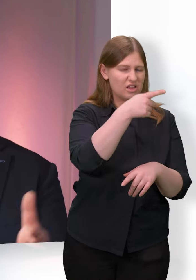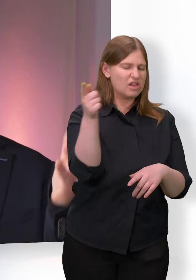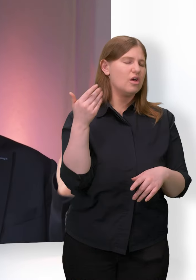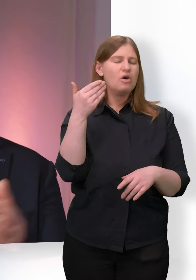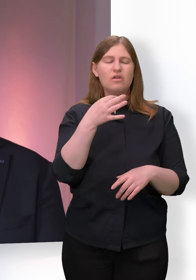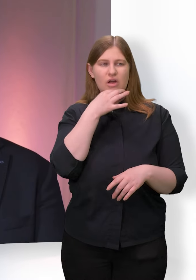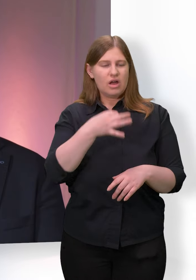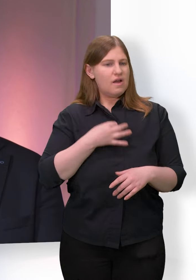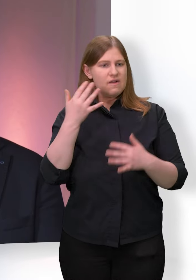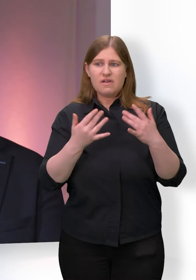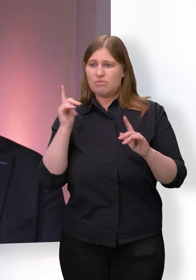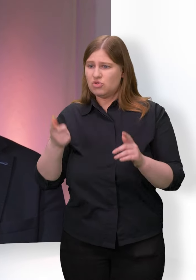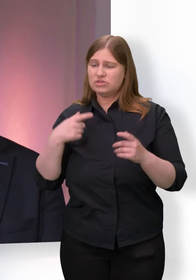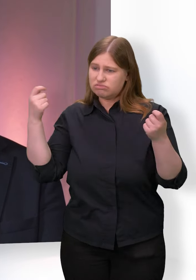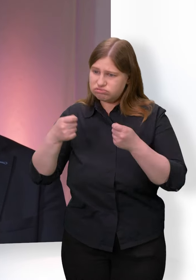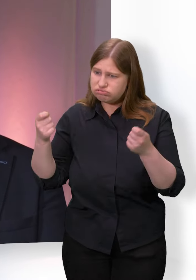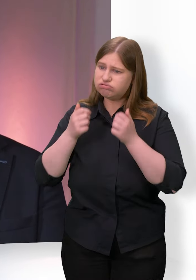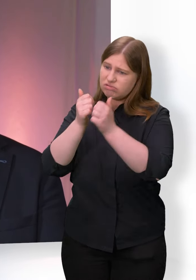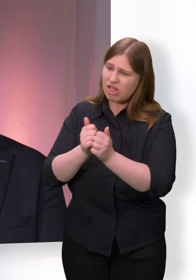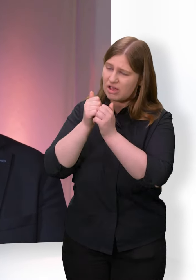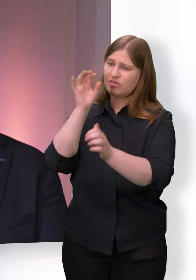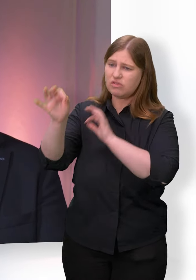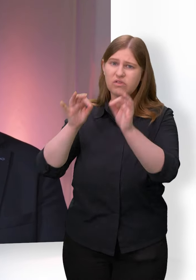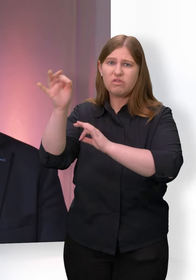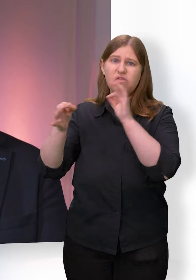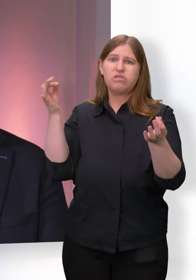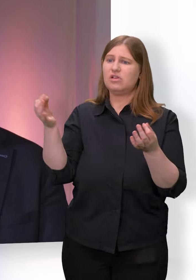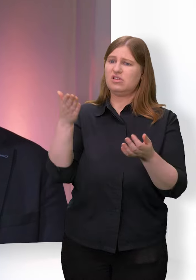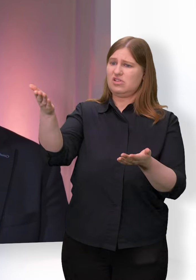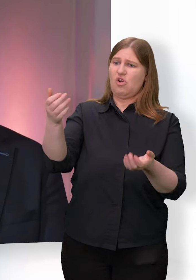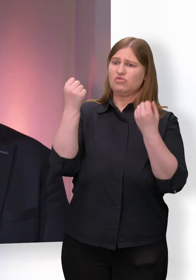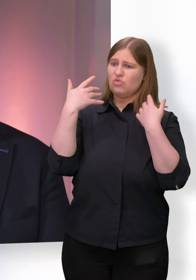Begleitung muss ich denn noch investieren? Gibt es bei dem oder der überhaupt noch Hoffnung?